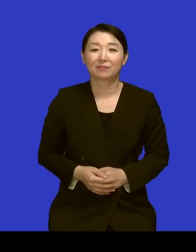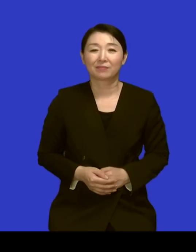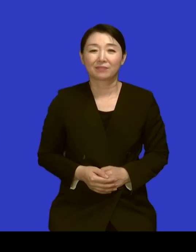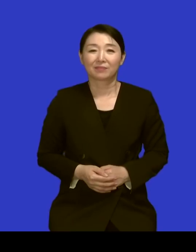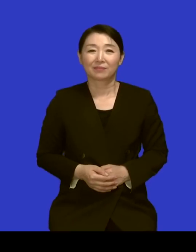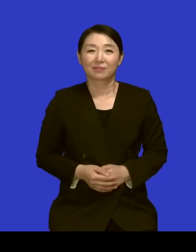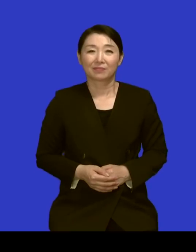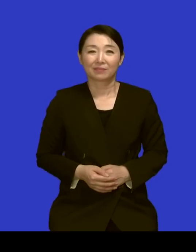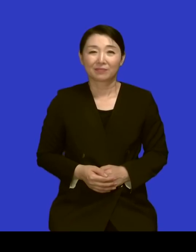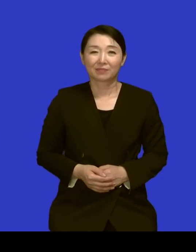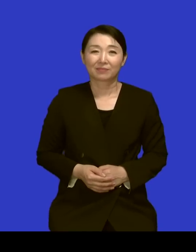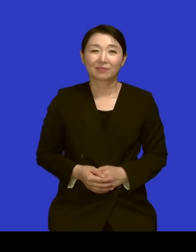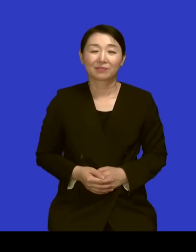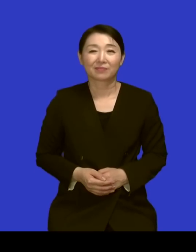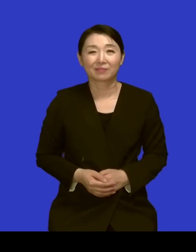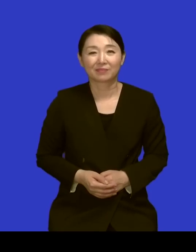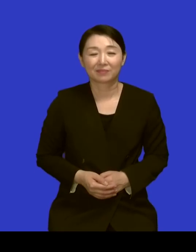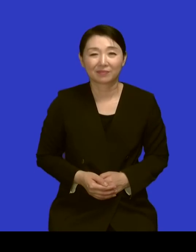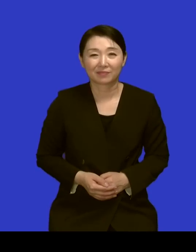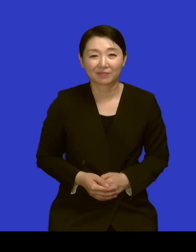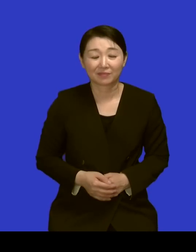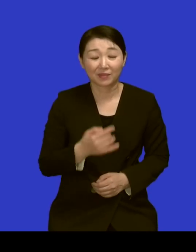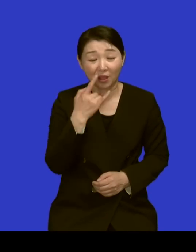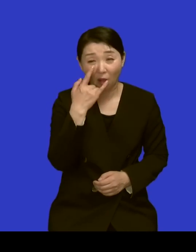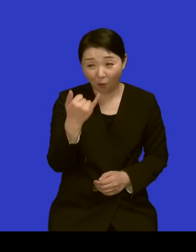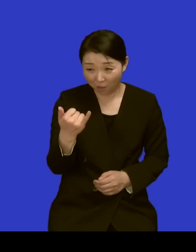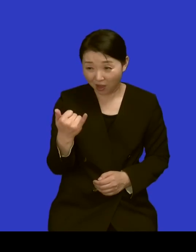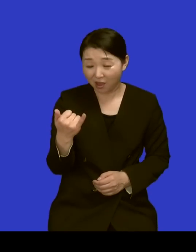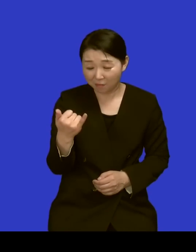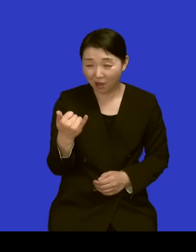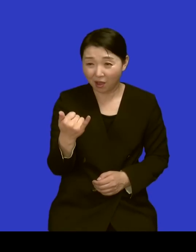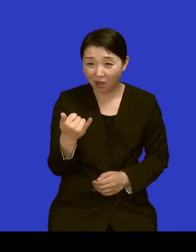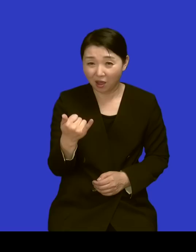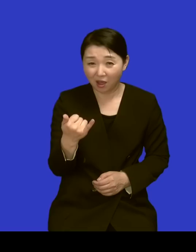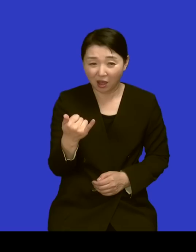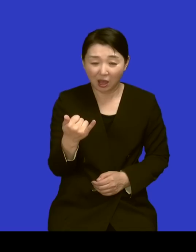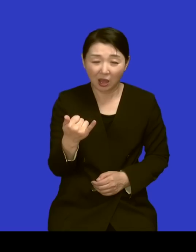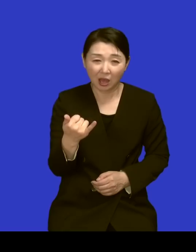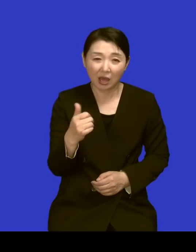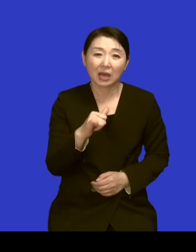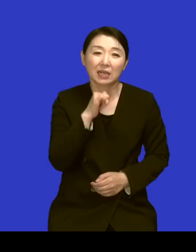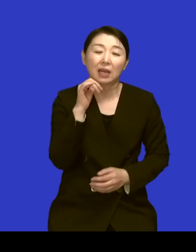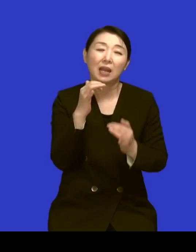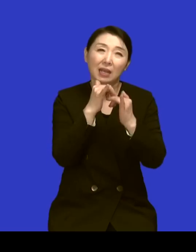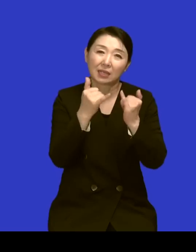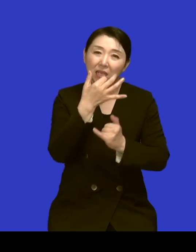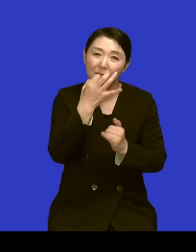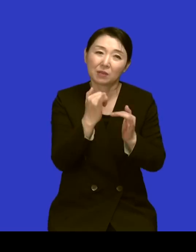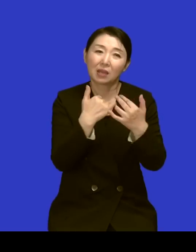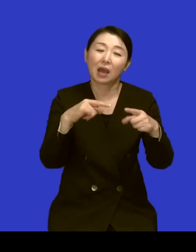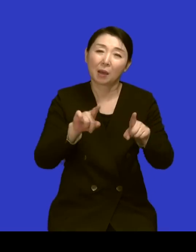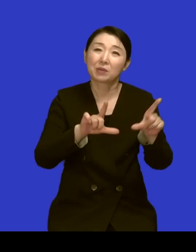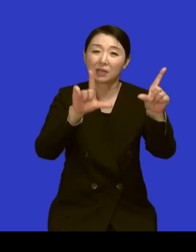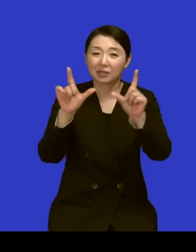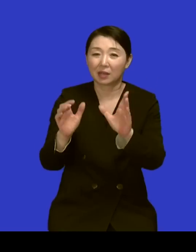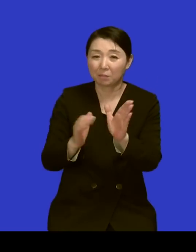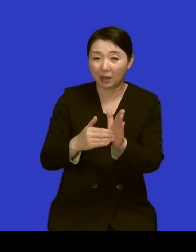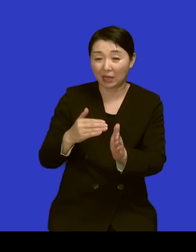엄마는 이렇게 힘든 이웃들과 이렇게 사는데 저는 최고의 삼류층에 그런